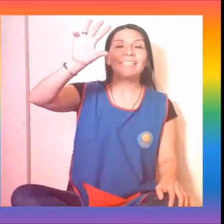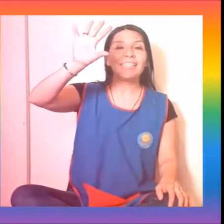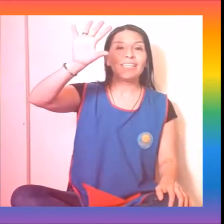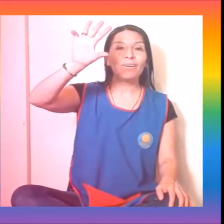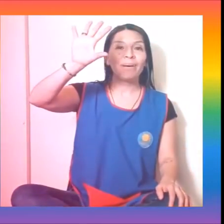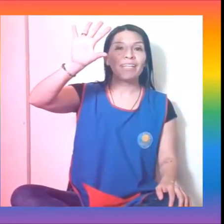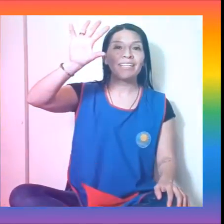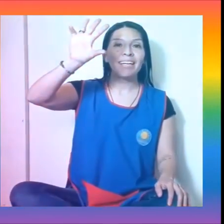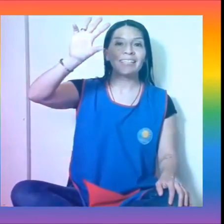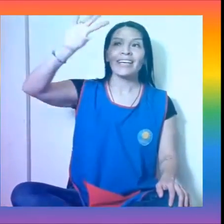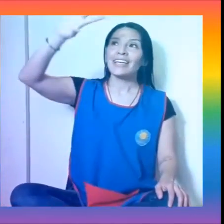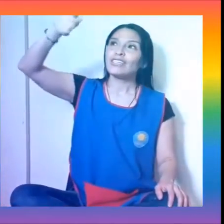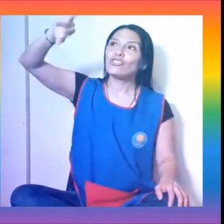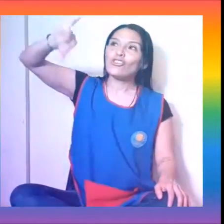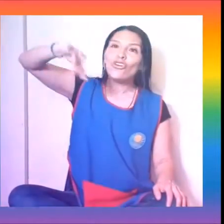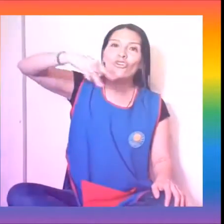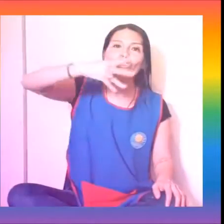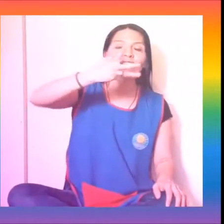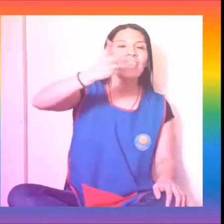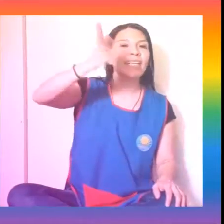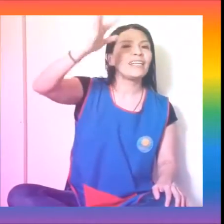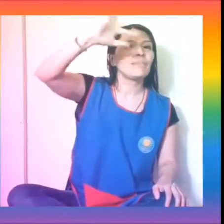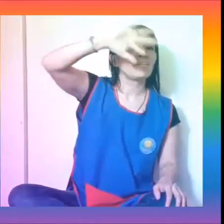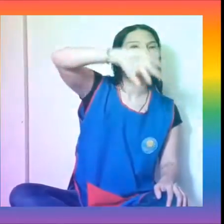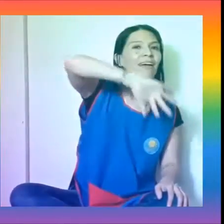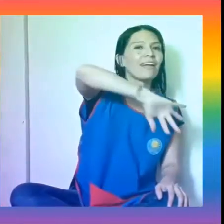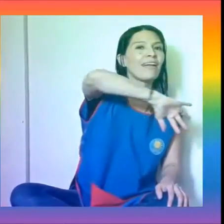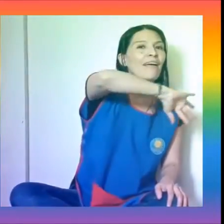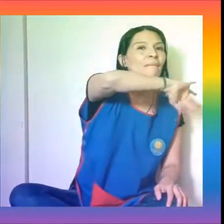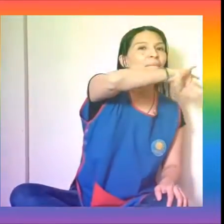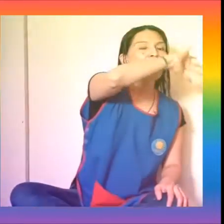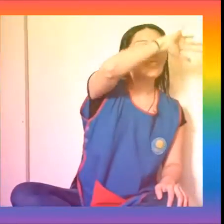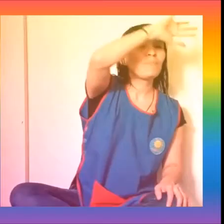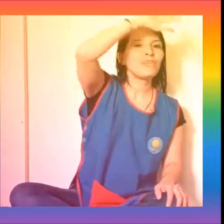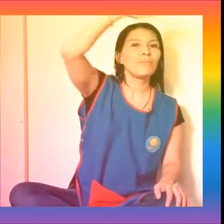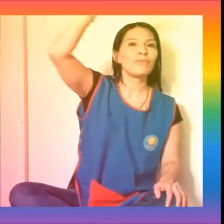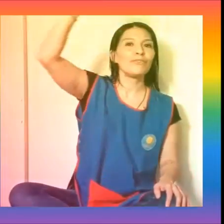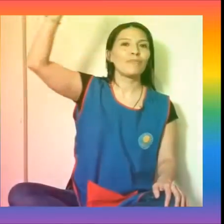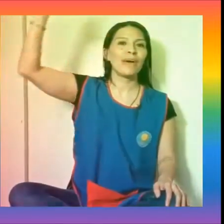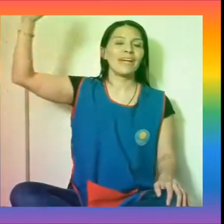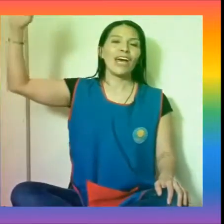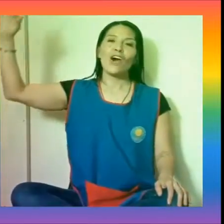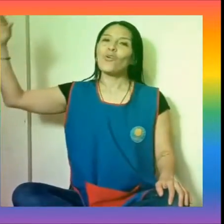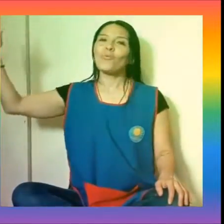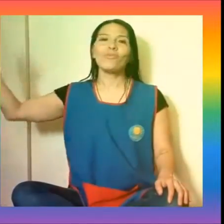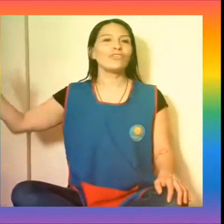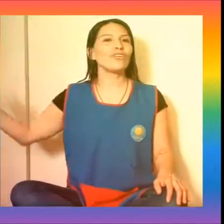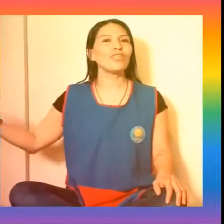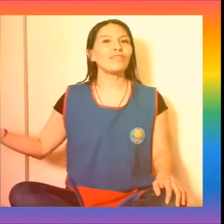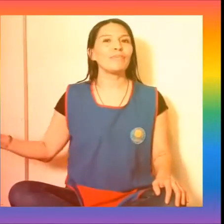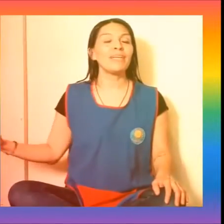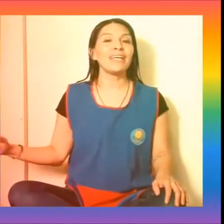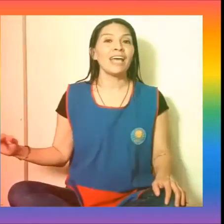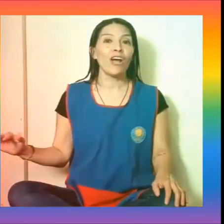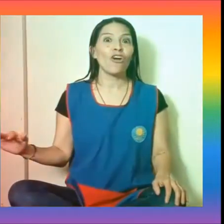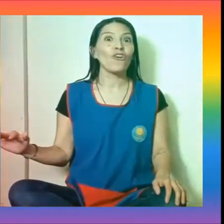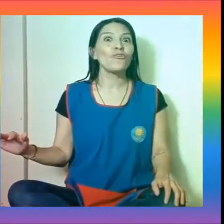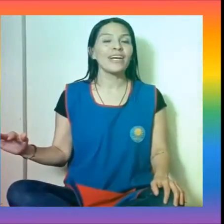chiquito va detrás, todos salen a pasear. Pero así podemos formar un montón de otras familias con una